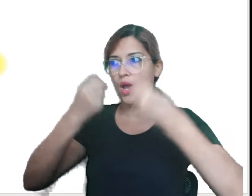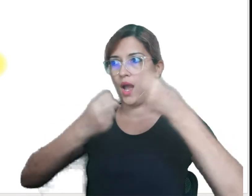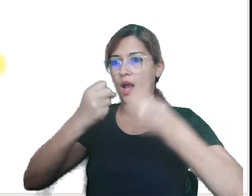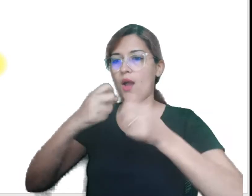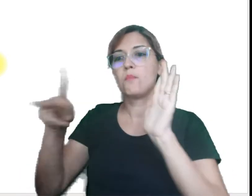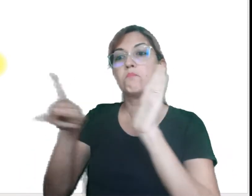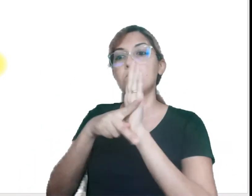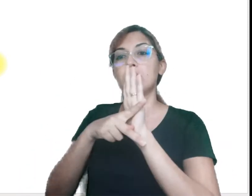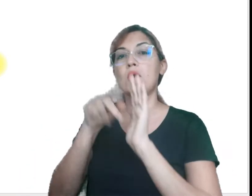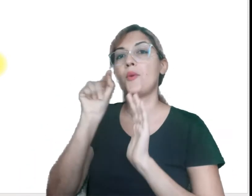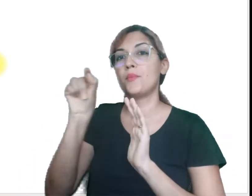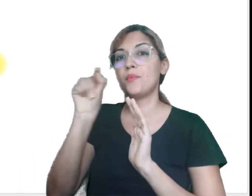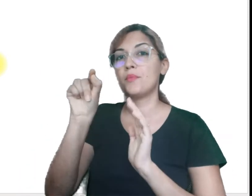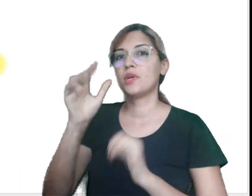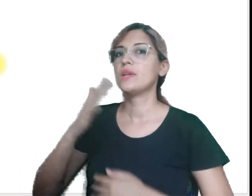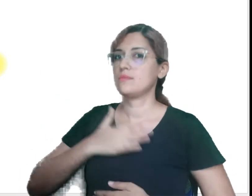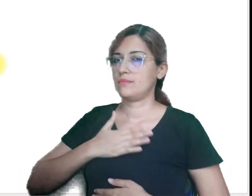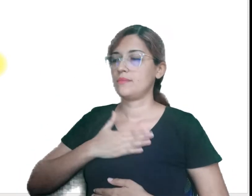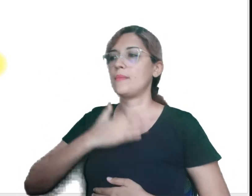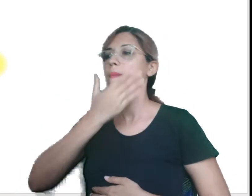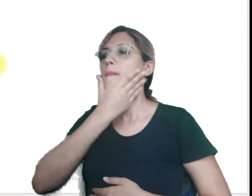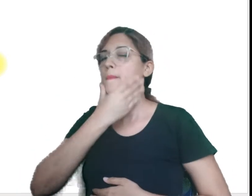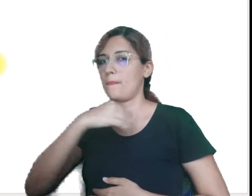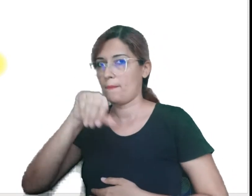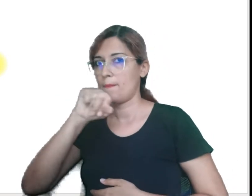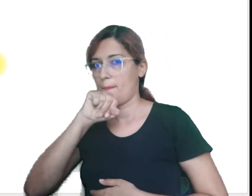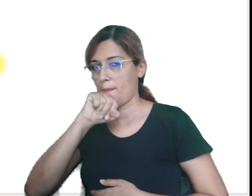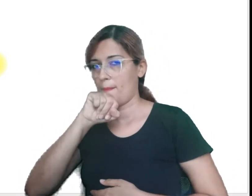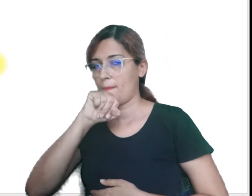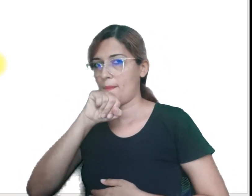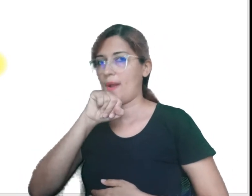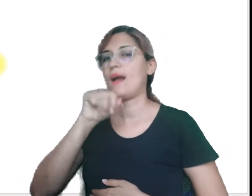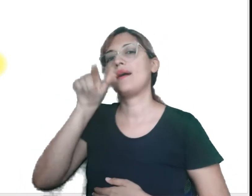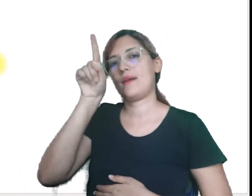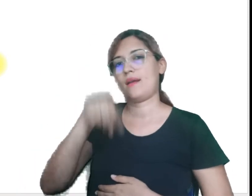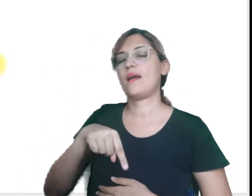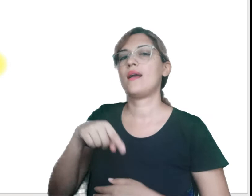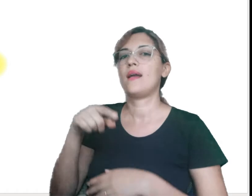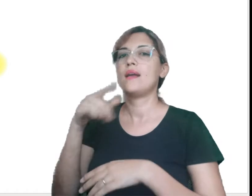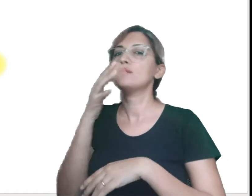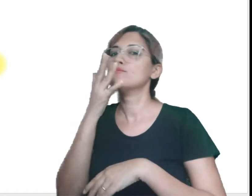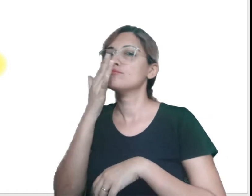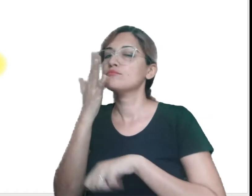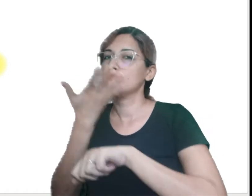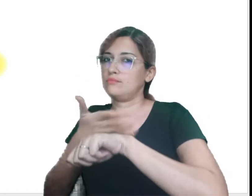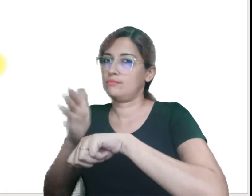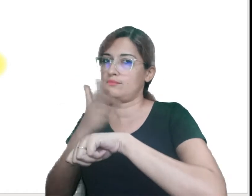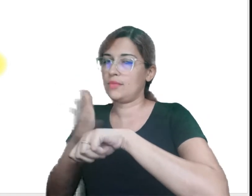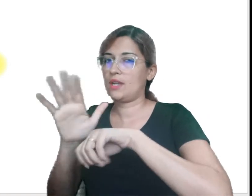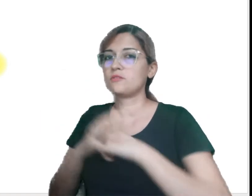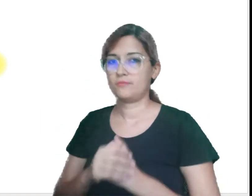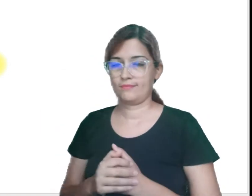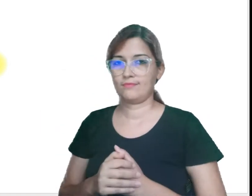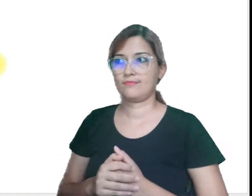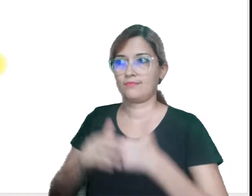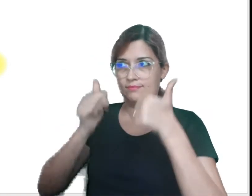pertence ao meu pai. Então, o carro é do meu pai. E ele é branco. Ok?